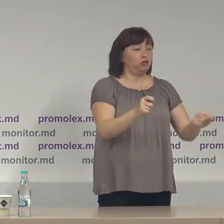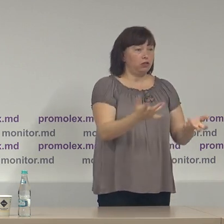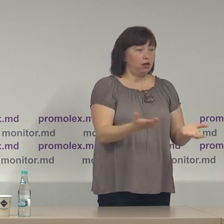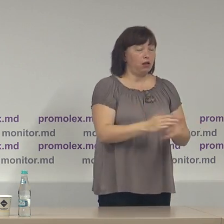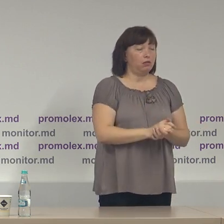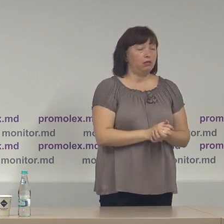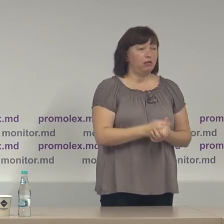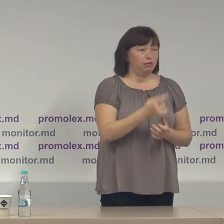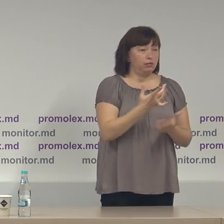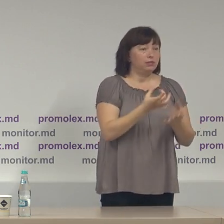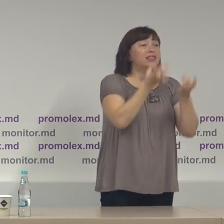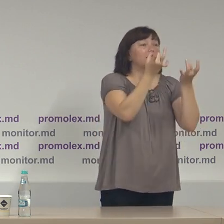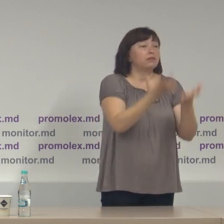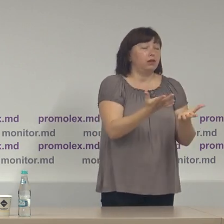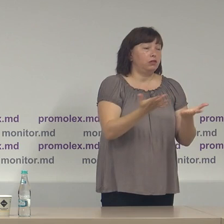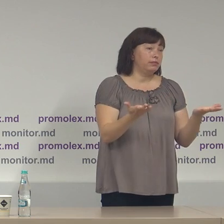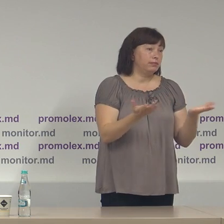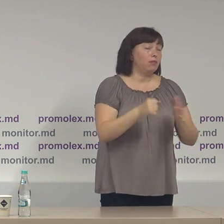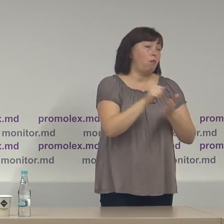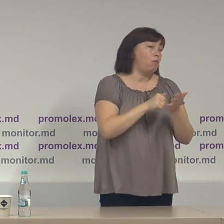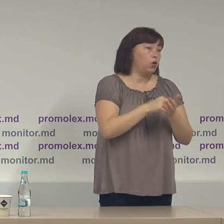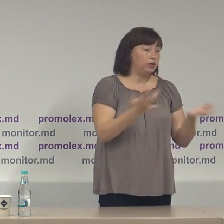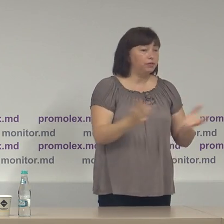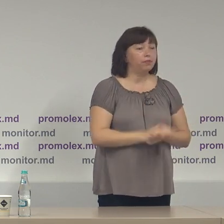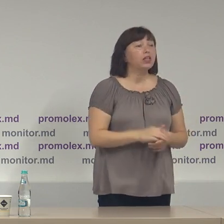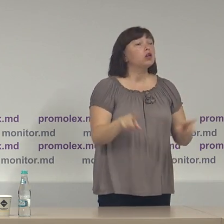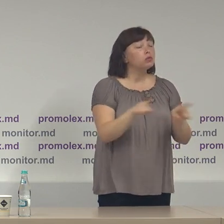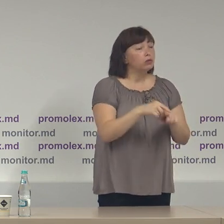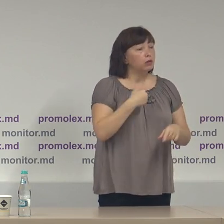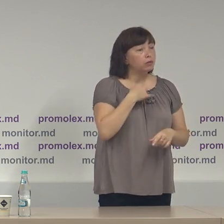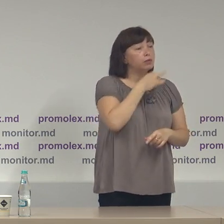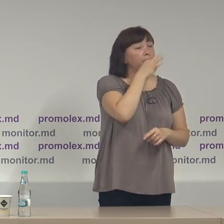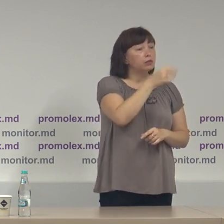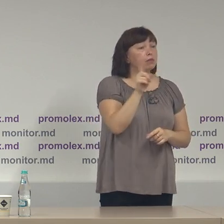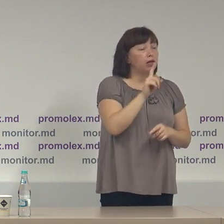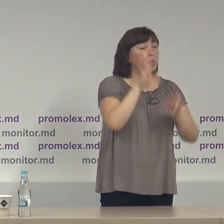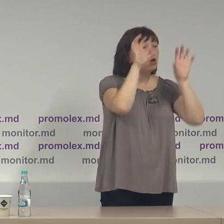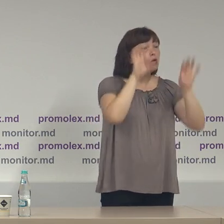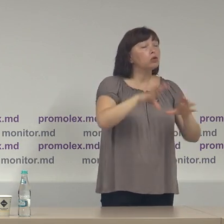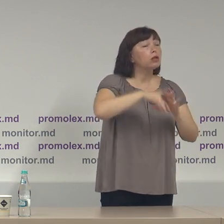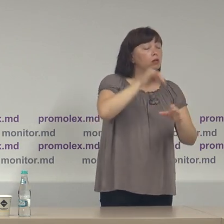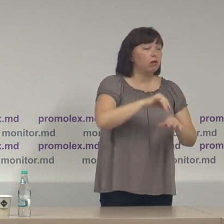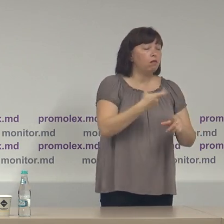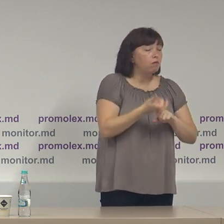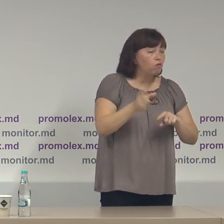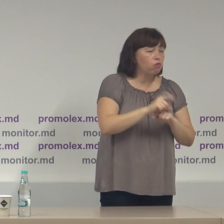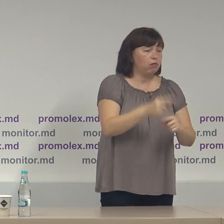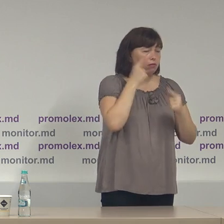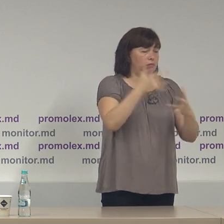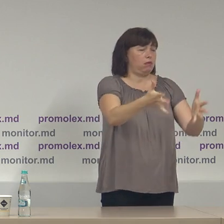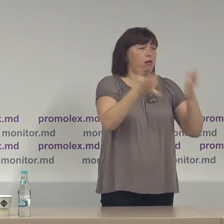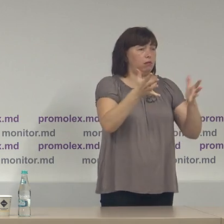Agenției Servicii Publice Totodată trebuie să menționăm că codul electoral prevede foarte exact